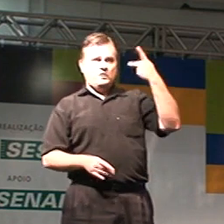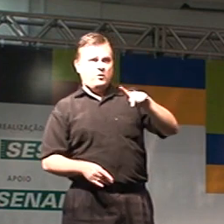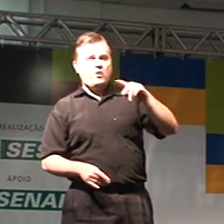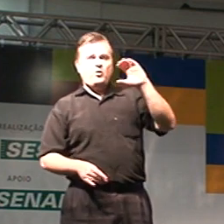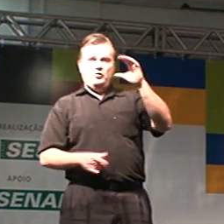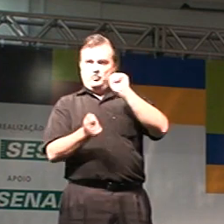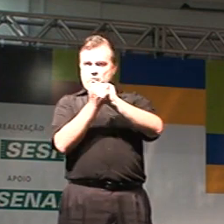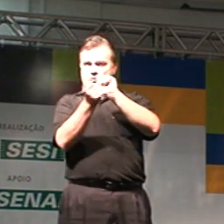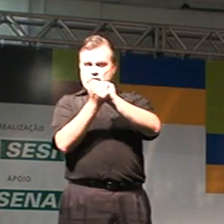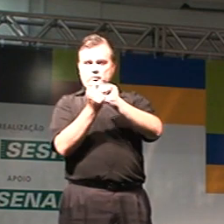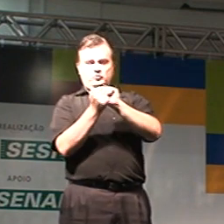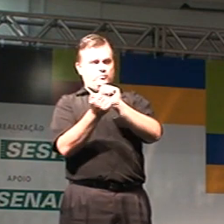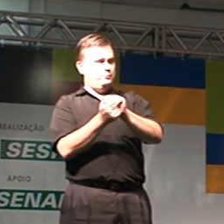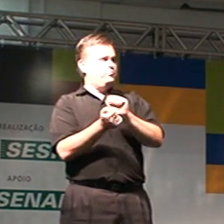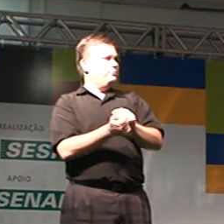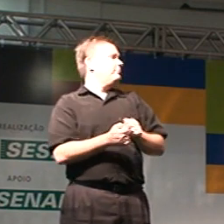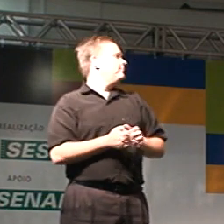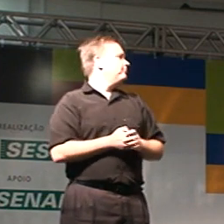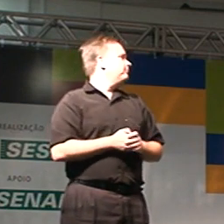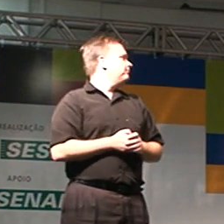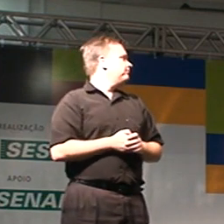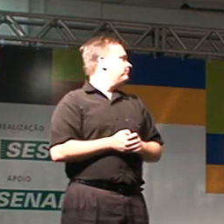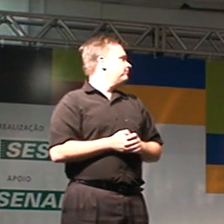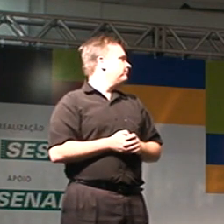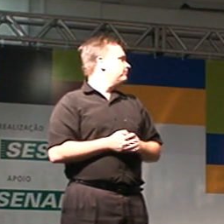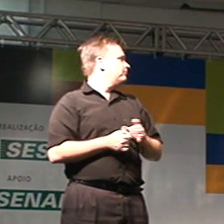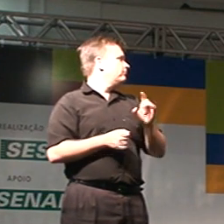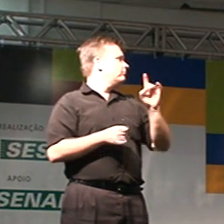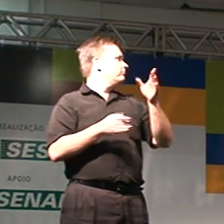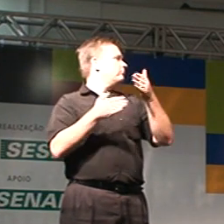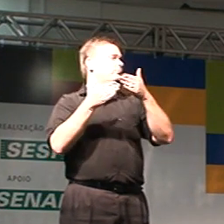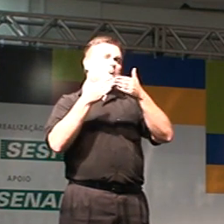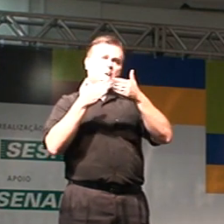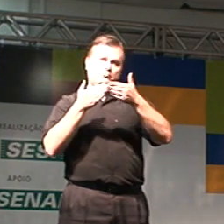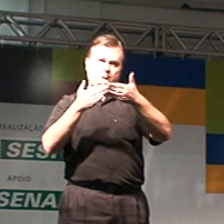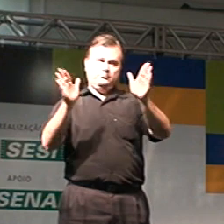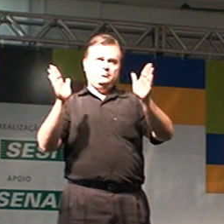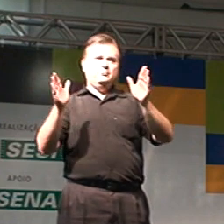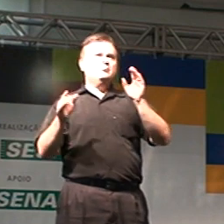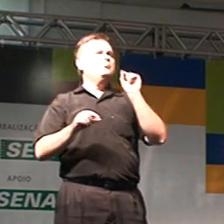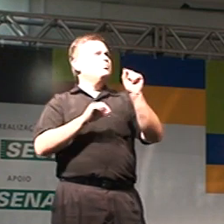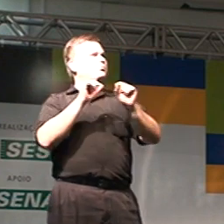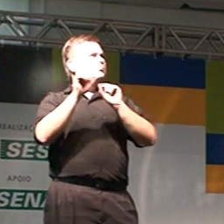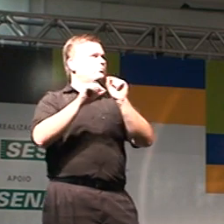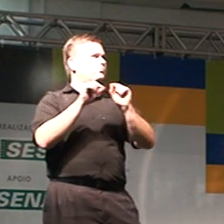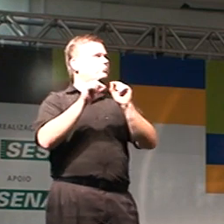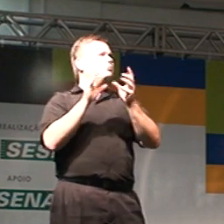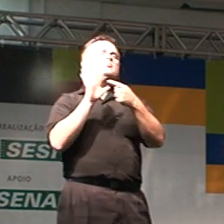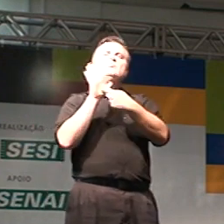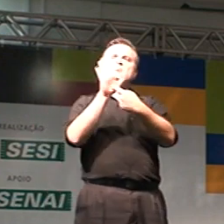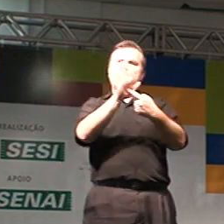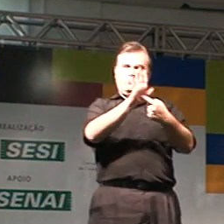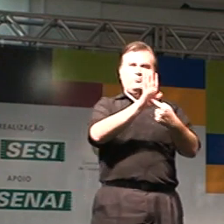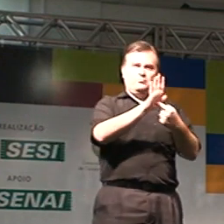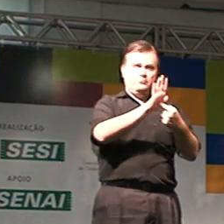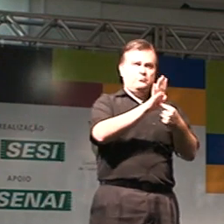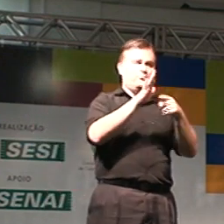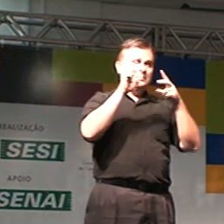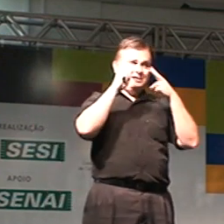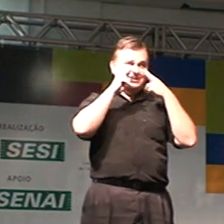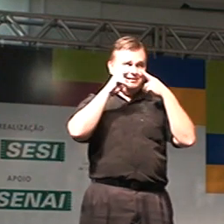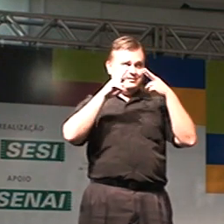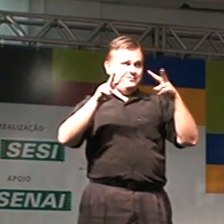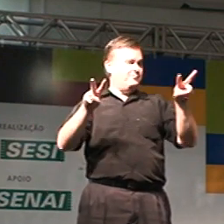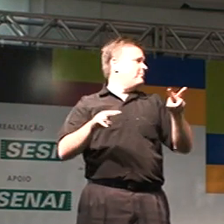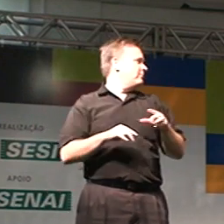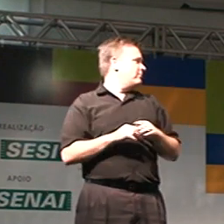pouco. E só abrindo um parênteses aqui, porque eu tenho um pequeno testemunho, o meu testemunho com